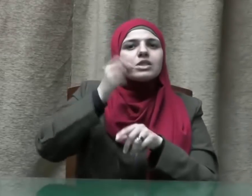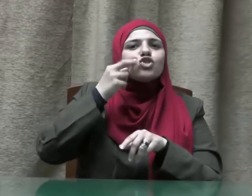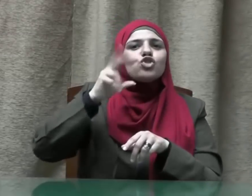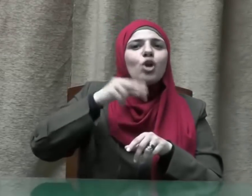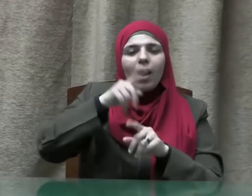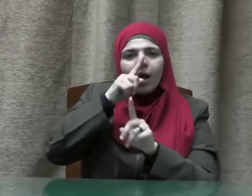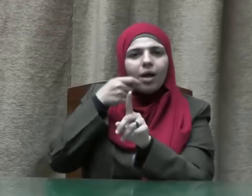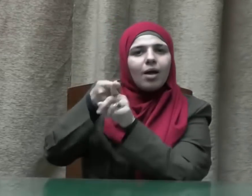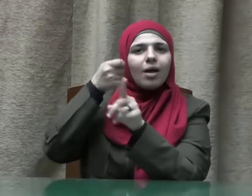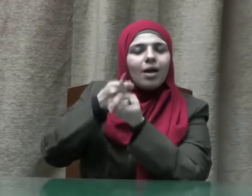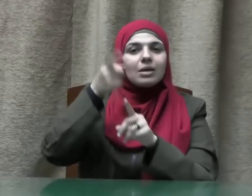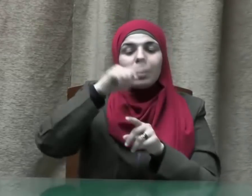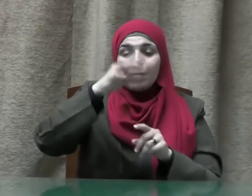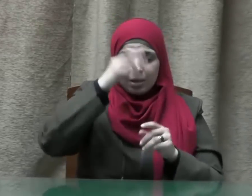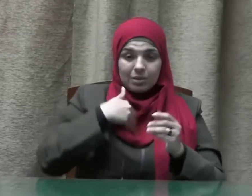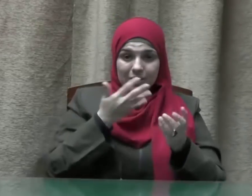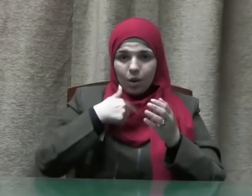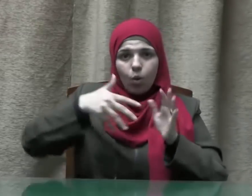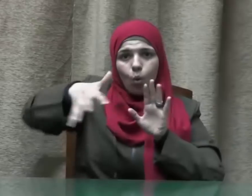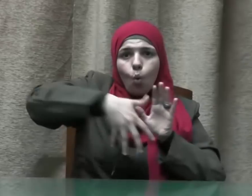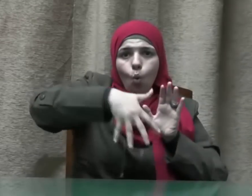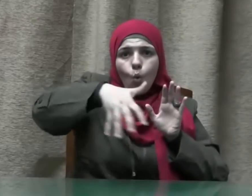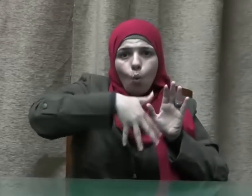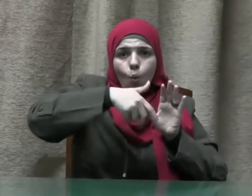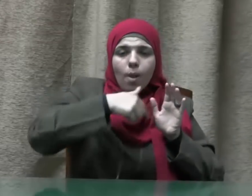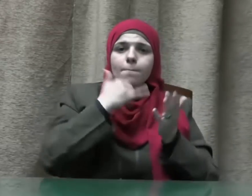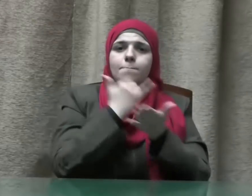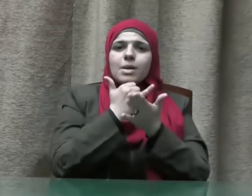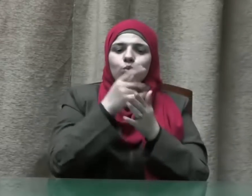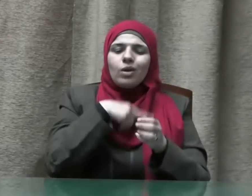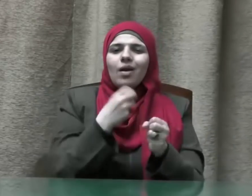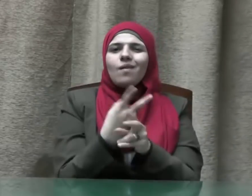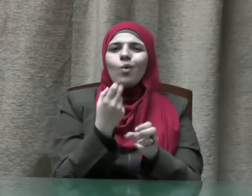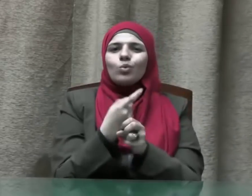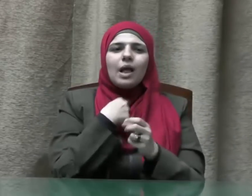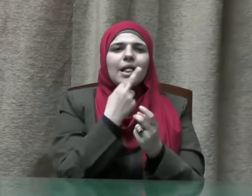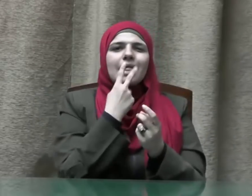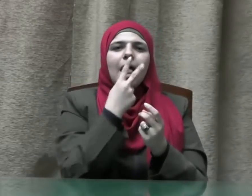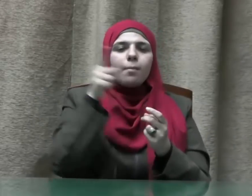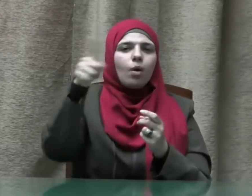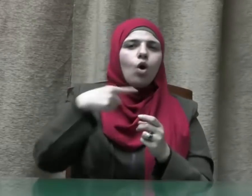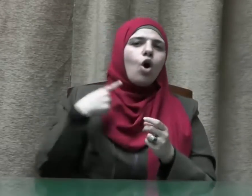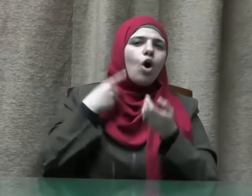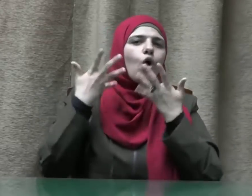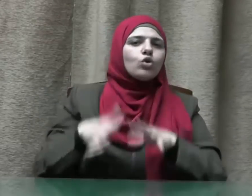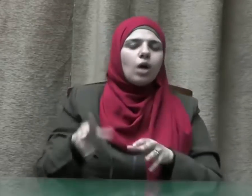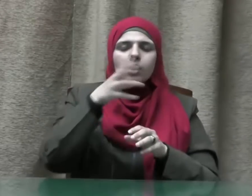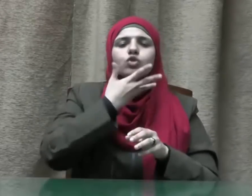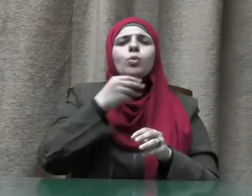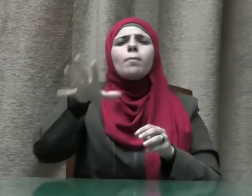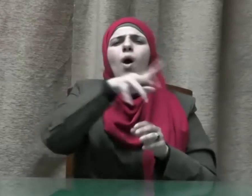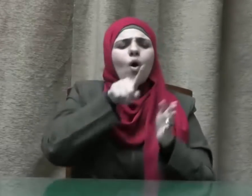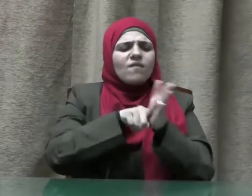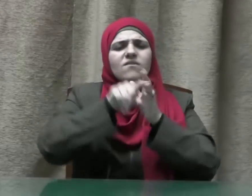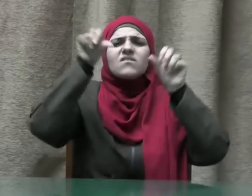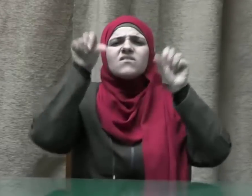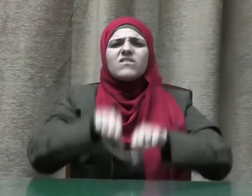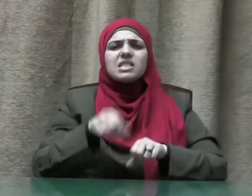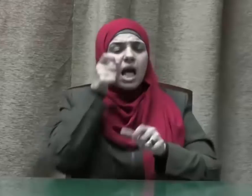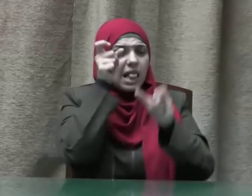الاحتكار الذي يمثل تلاعبا بأقوات الناس ويضر بالبلاد والعباد يقول